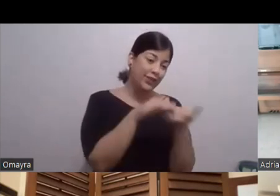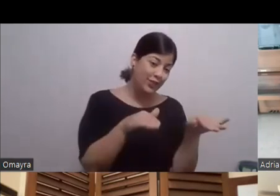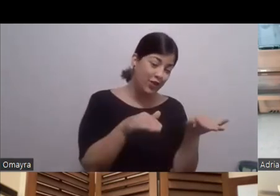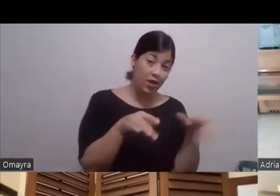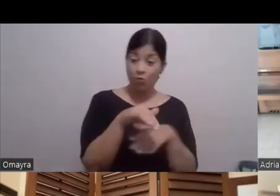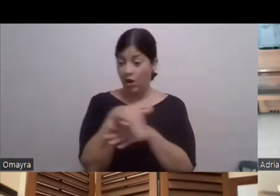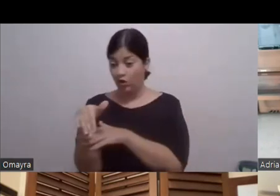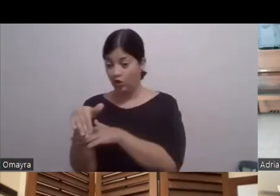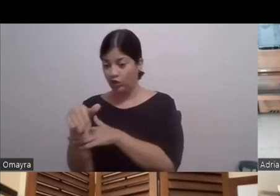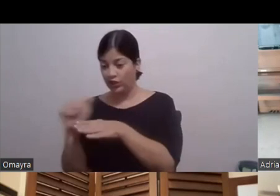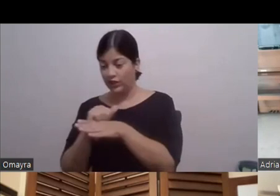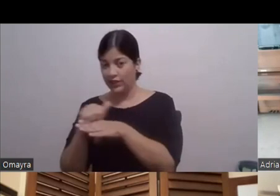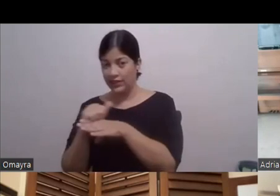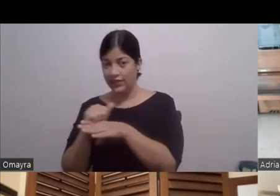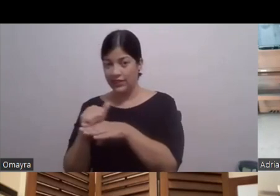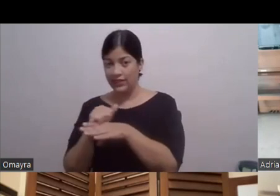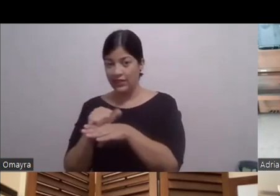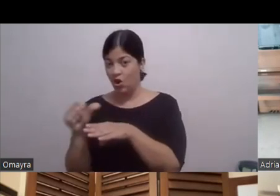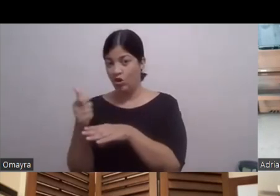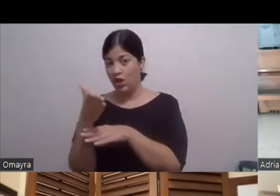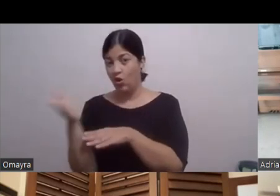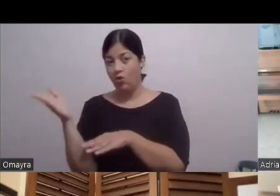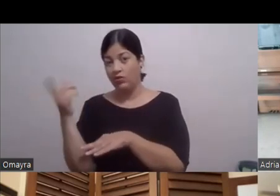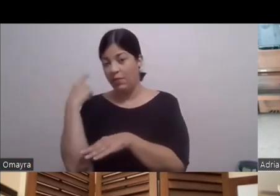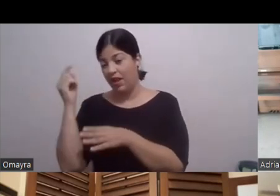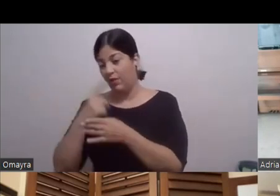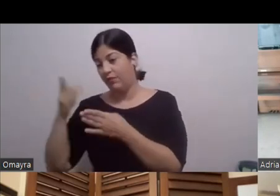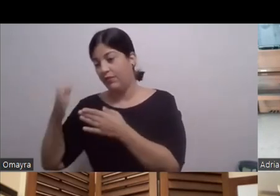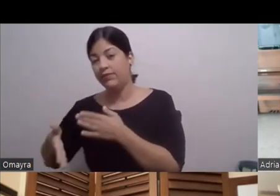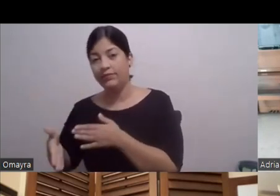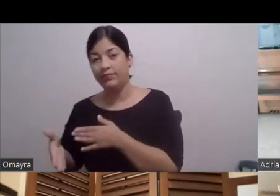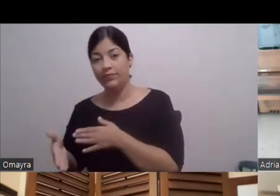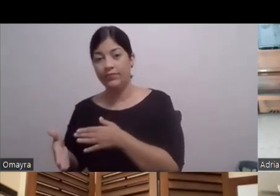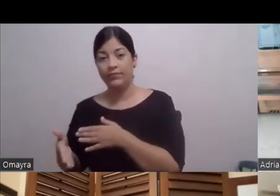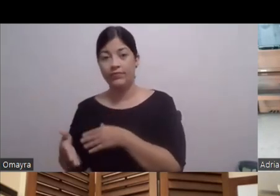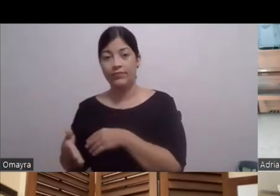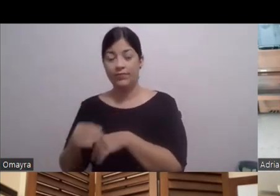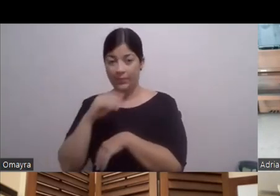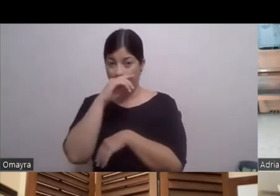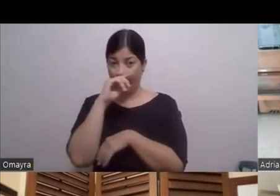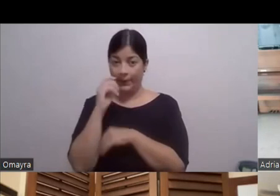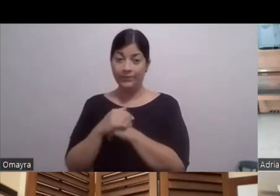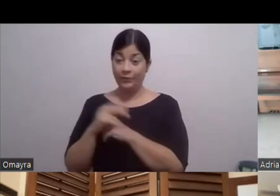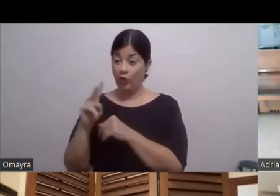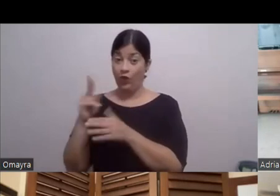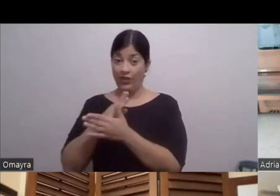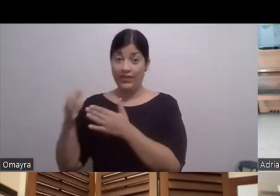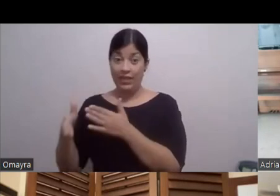Otra cosa que íbamos a estrenar En fin de semana Que dura la obra Dos fines de semana Pues tú estás preparando Mientras estás en